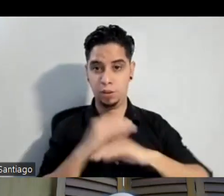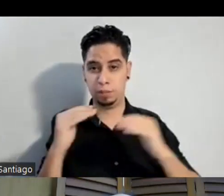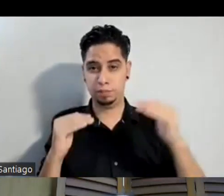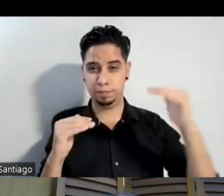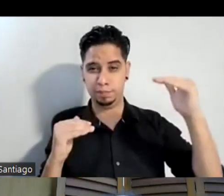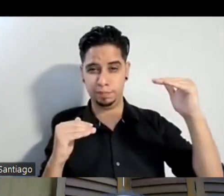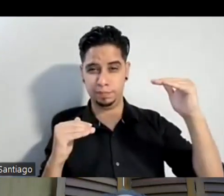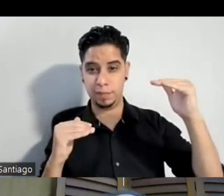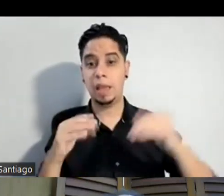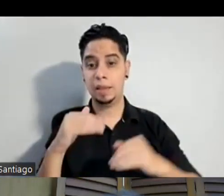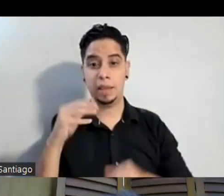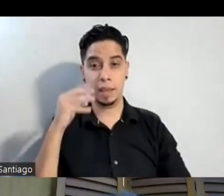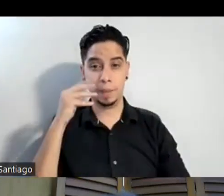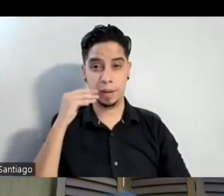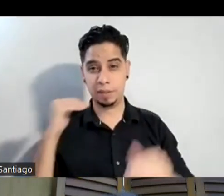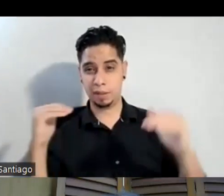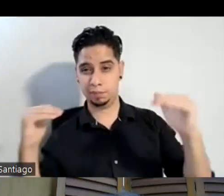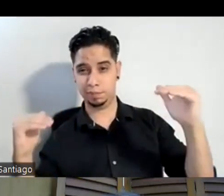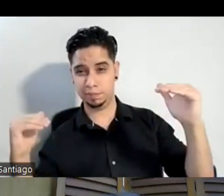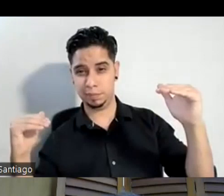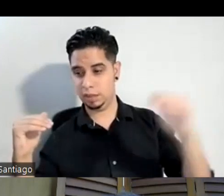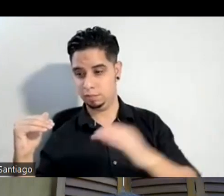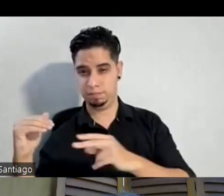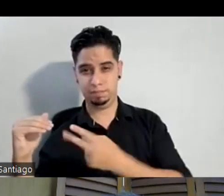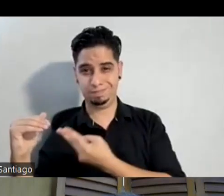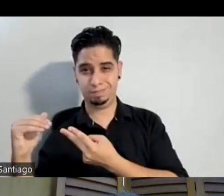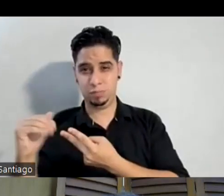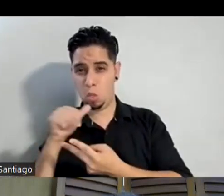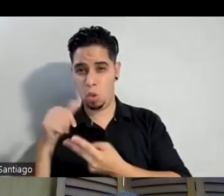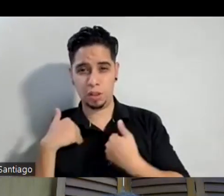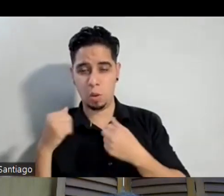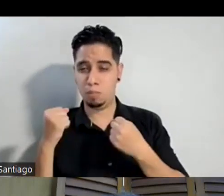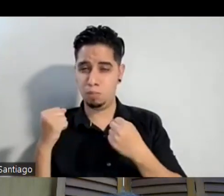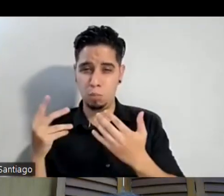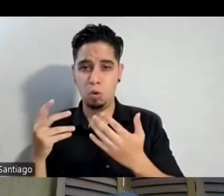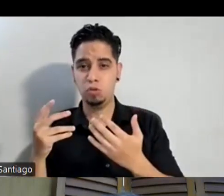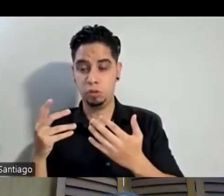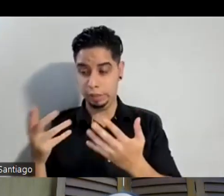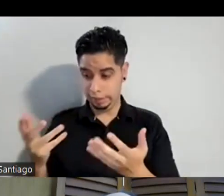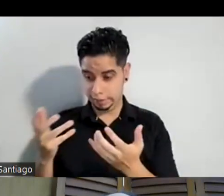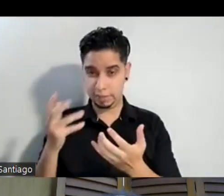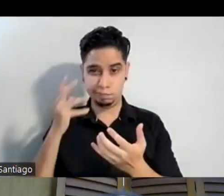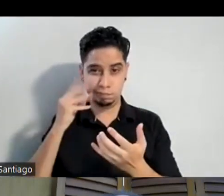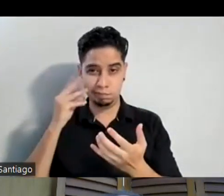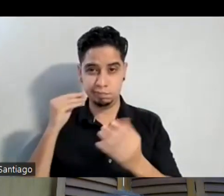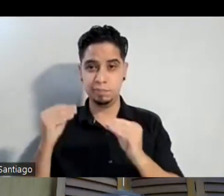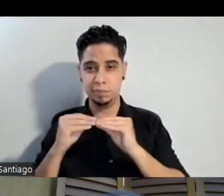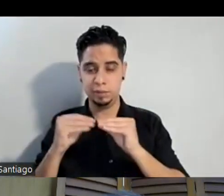es el tipo de teatro que tal vez no he tenido mucha capacidad que me gustaría en cuanto a personajes hay